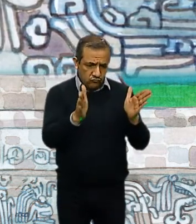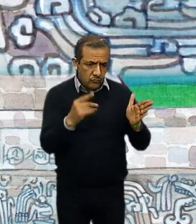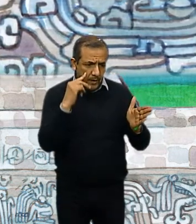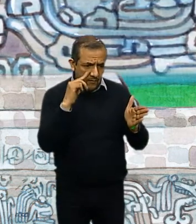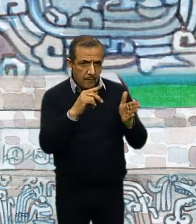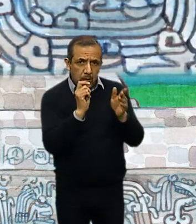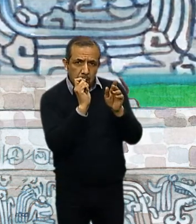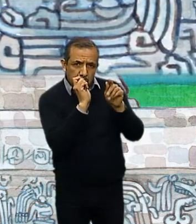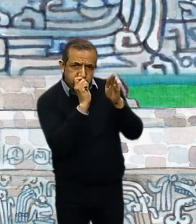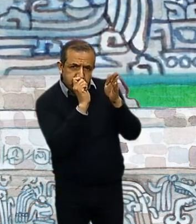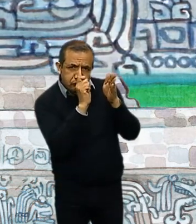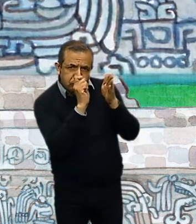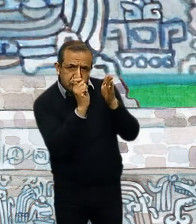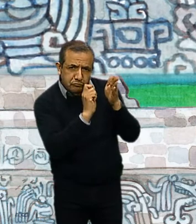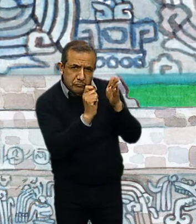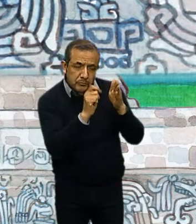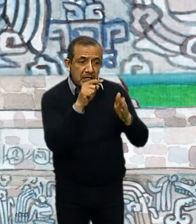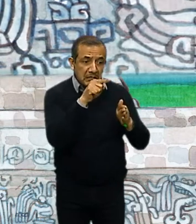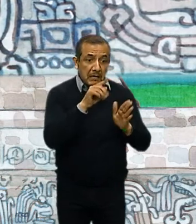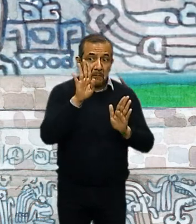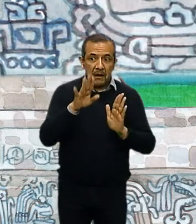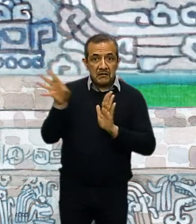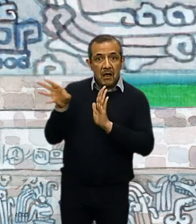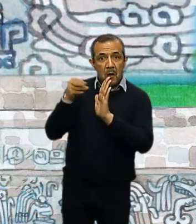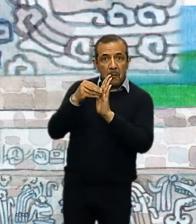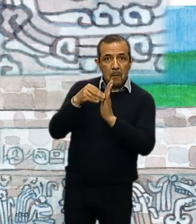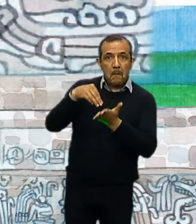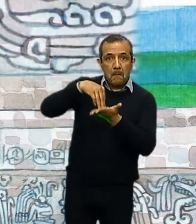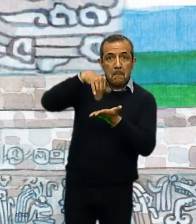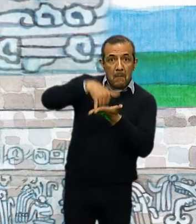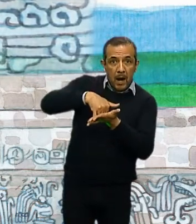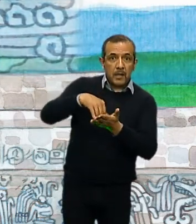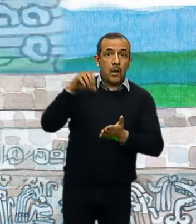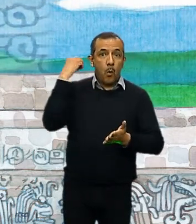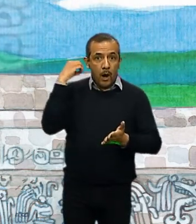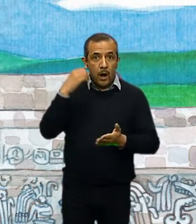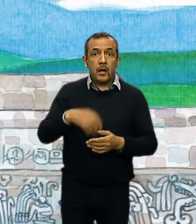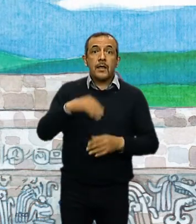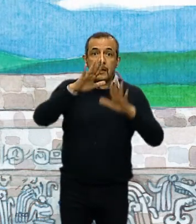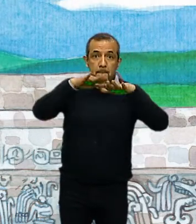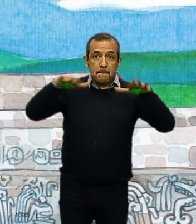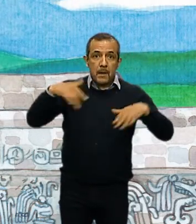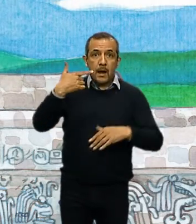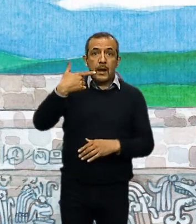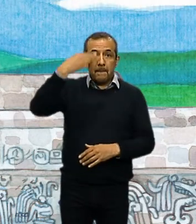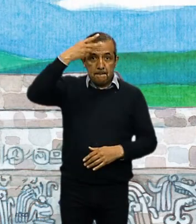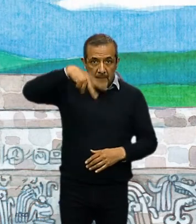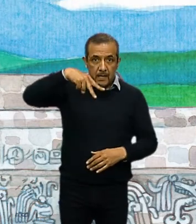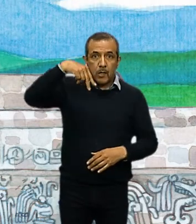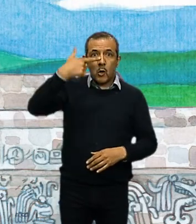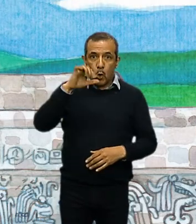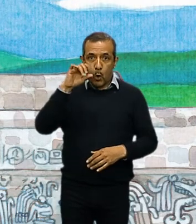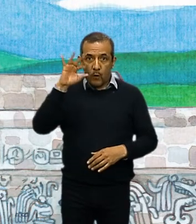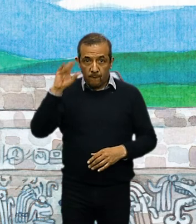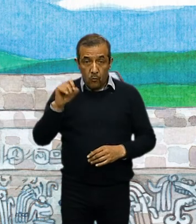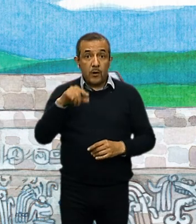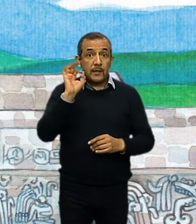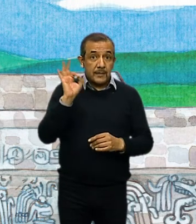que señalan influencias mayas, oaxaqueñas y del Golfo de México, civilizaciones antiguas que fundaron la gran